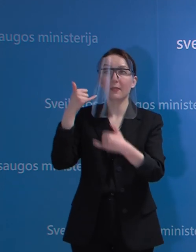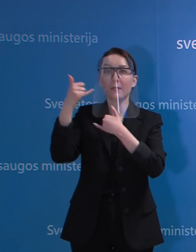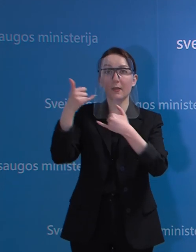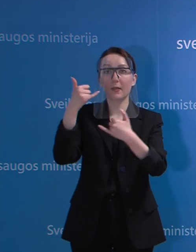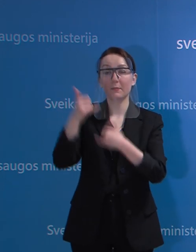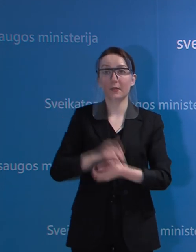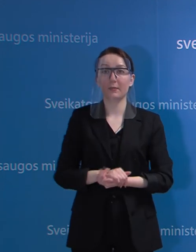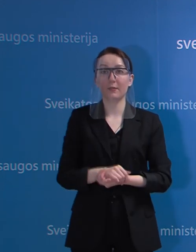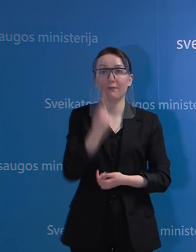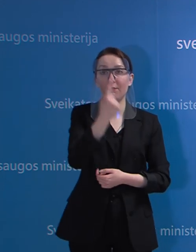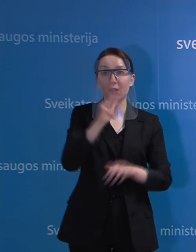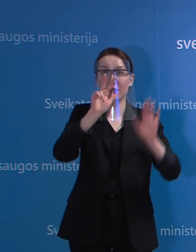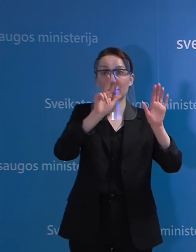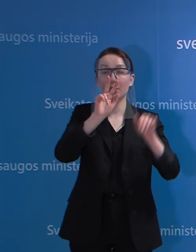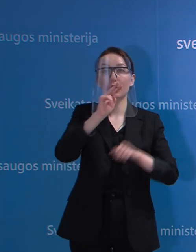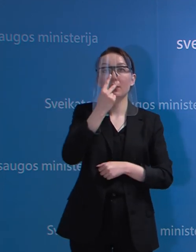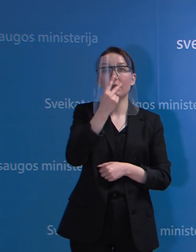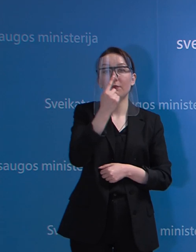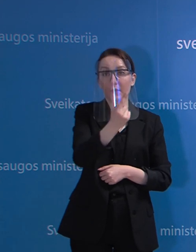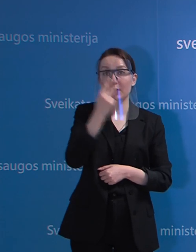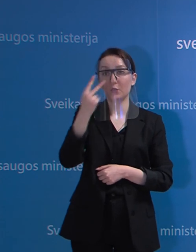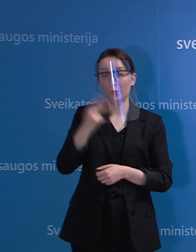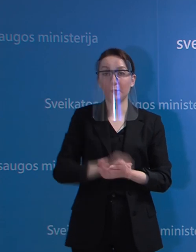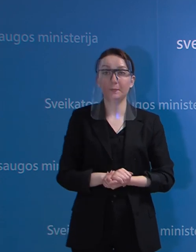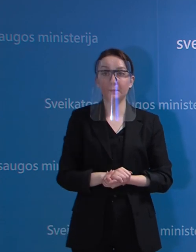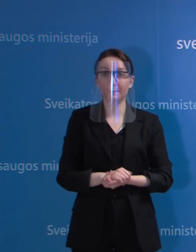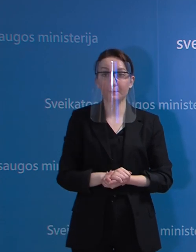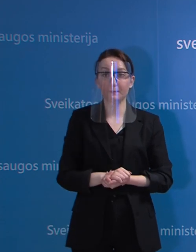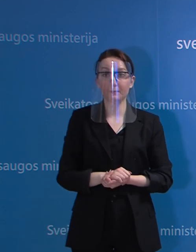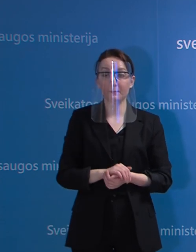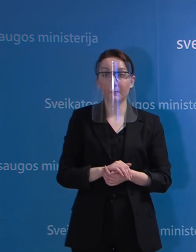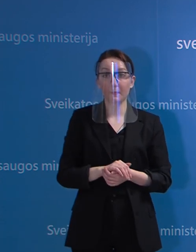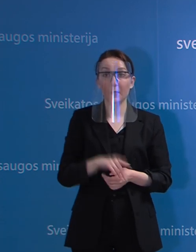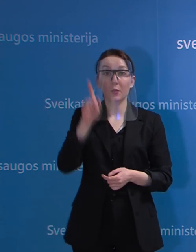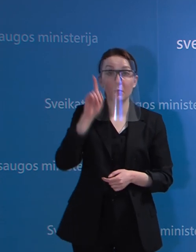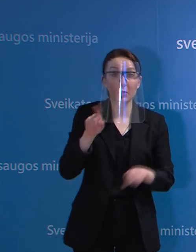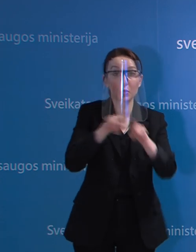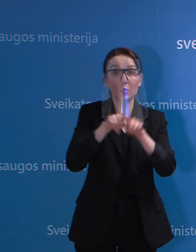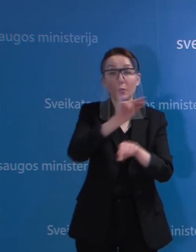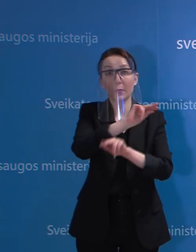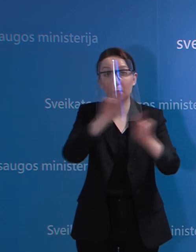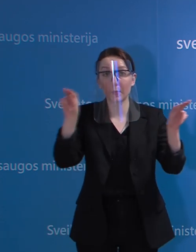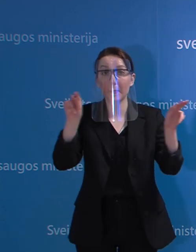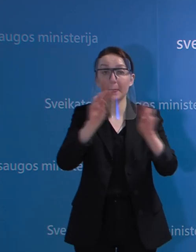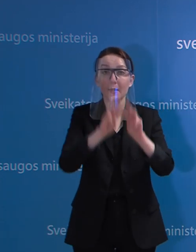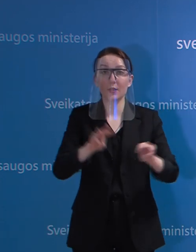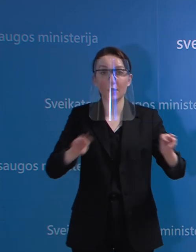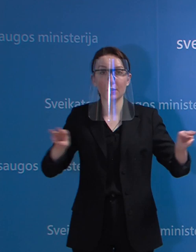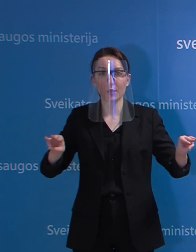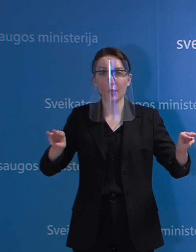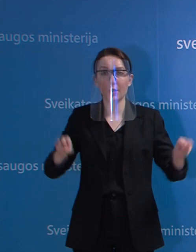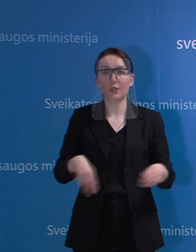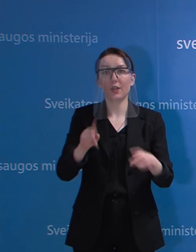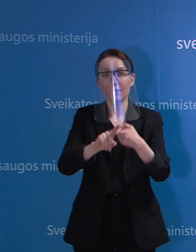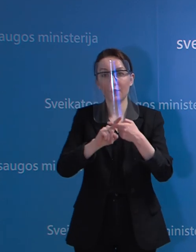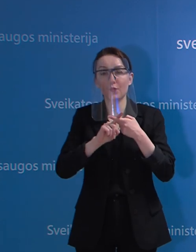telefonu 112. Taip pat norėčiau paminėti, kad ministerija plečia koronaviruso